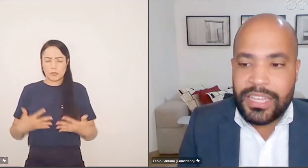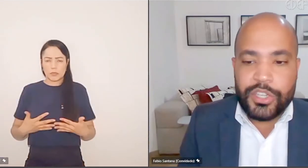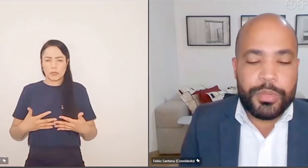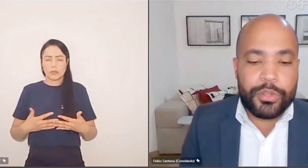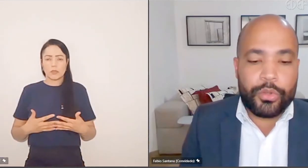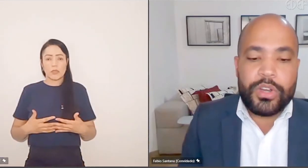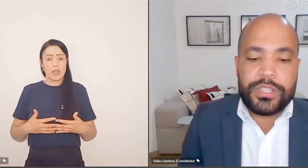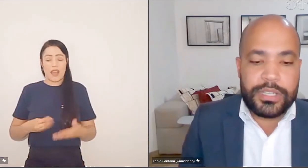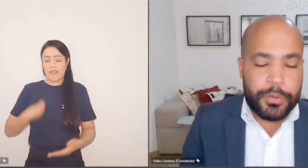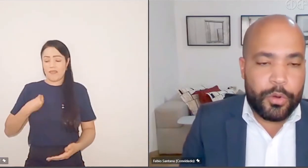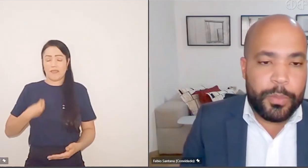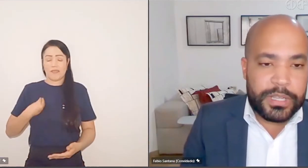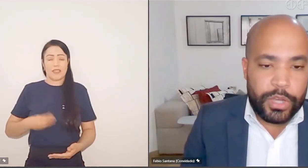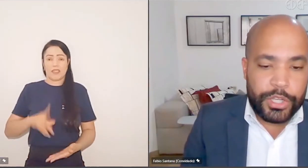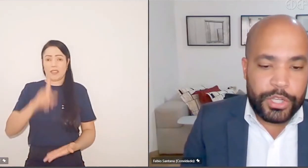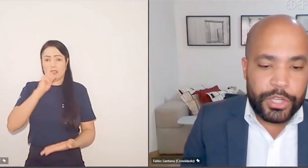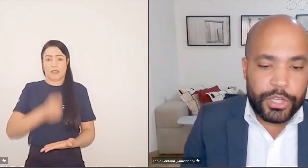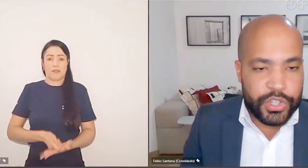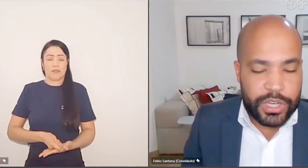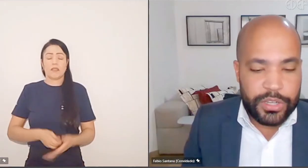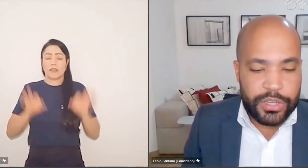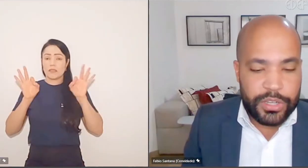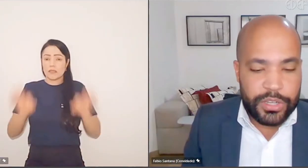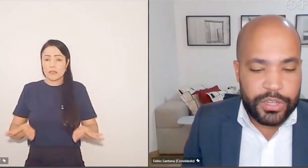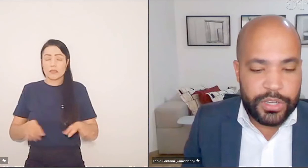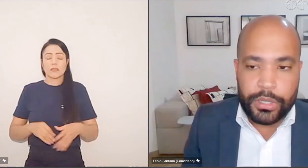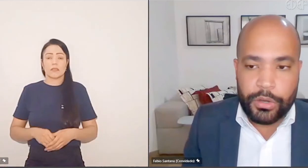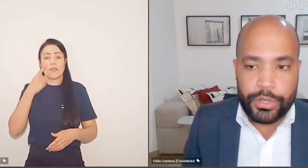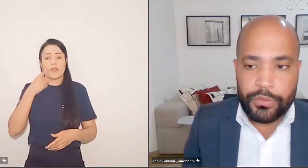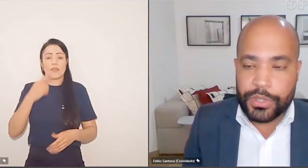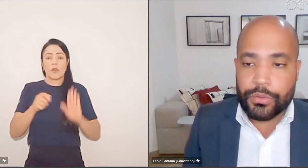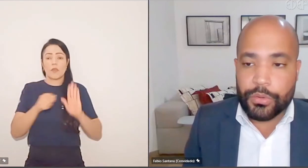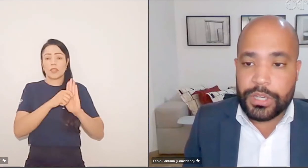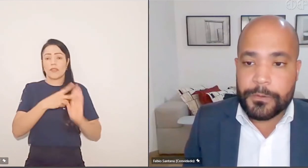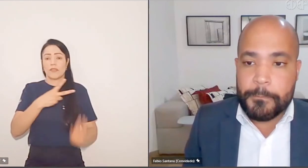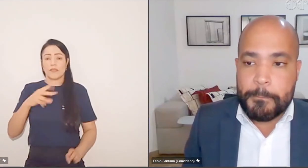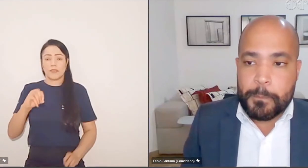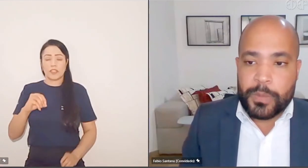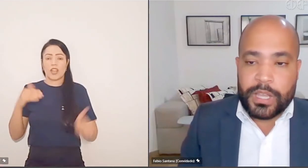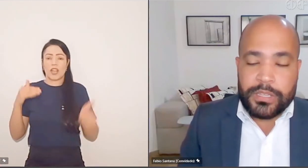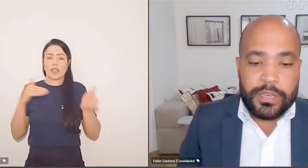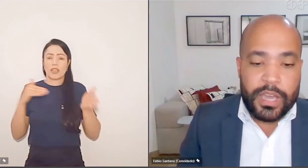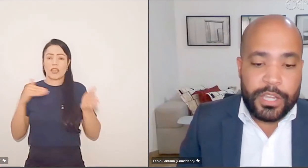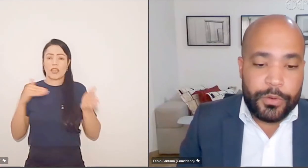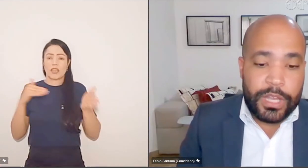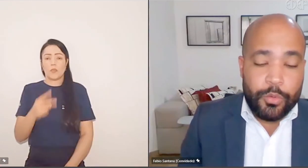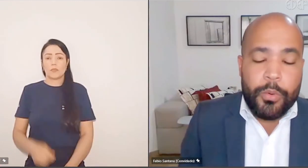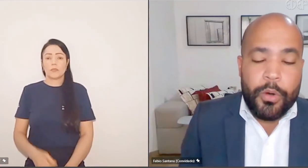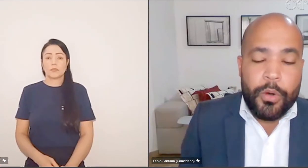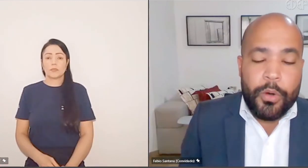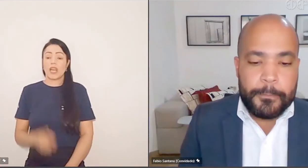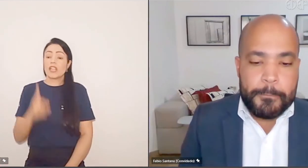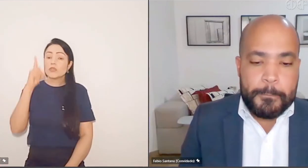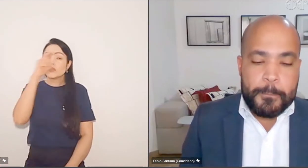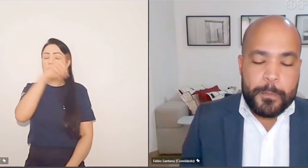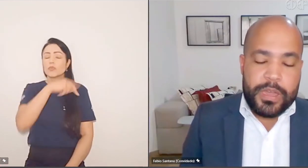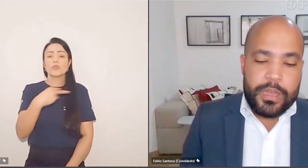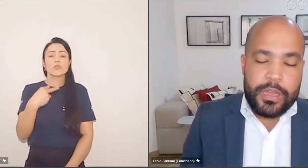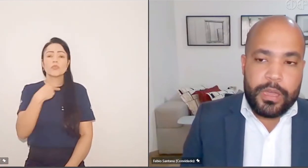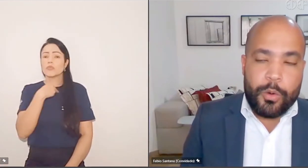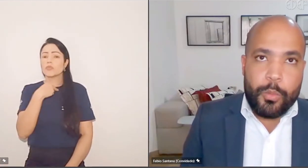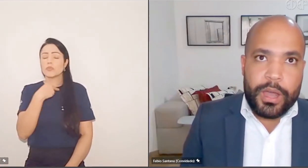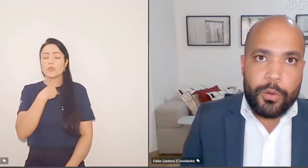concreta. A Líndib trouxe essa preocupação no artigo 20 em diante. Artigo 20 até o artigo 22. Quer dizer, as dificuldades... Não pode haver